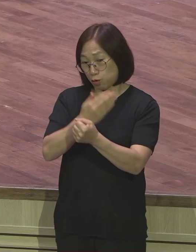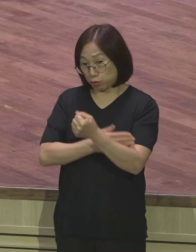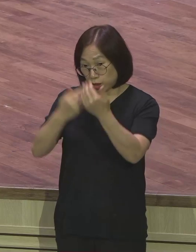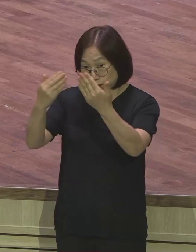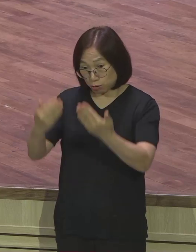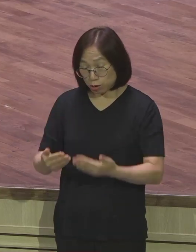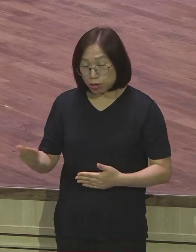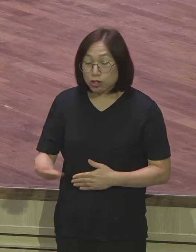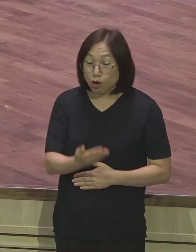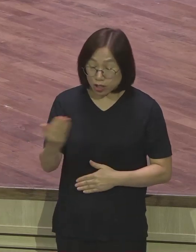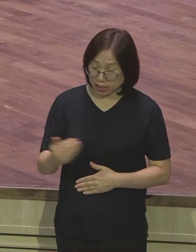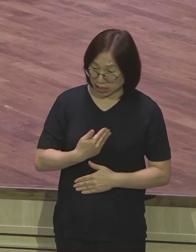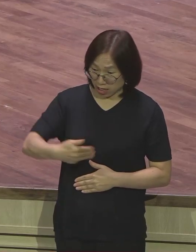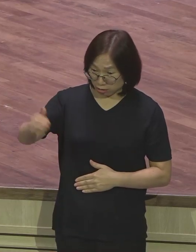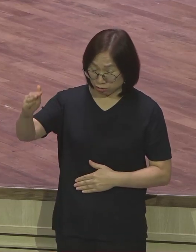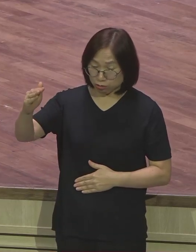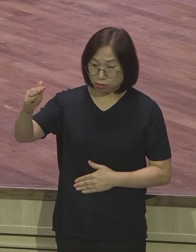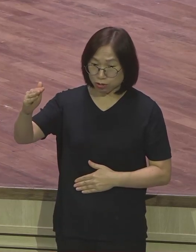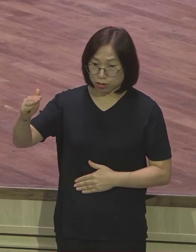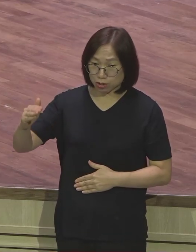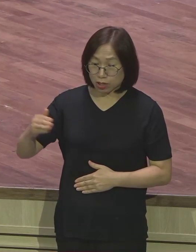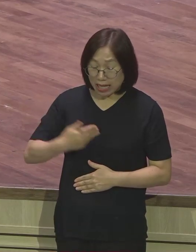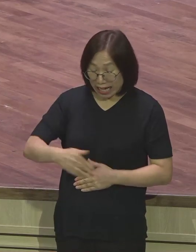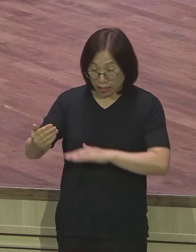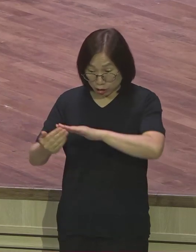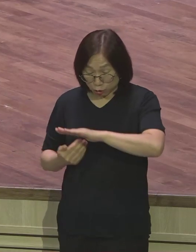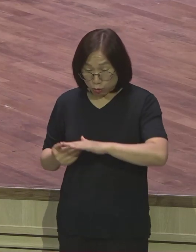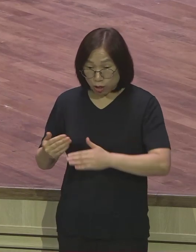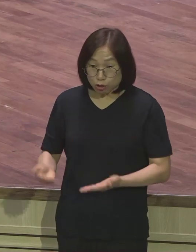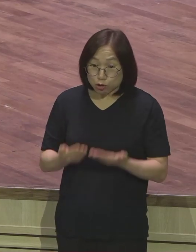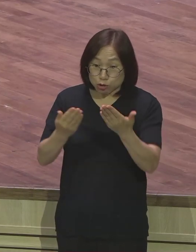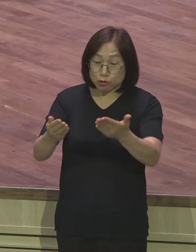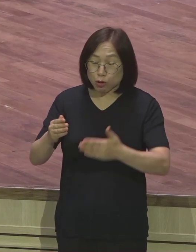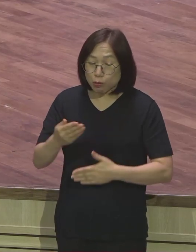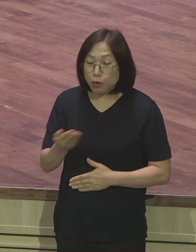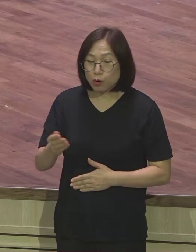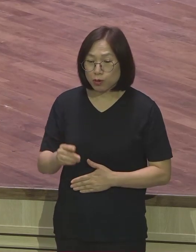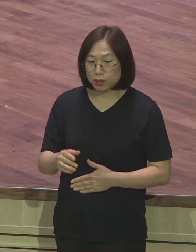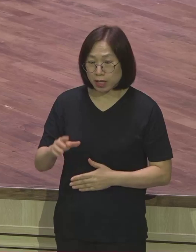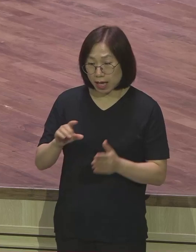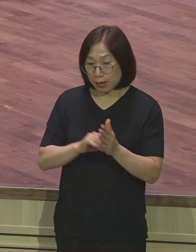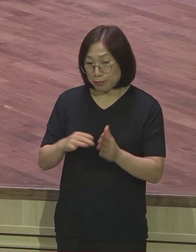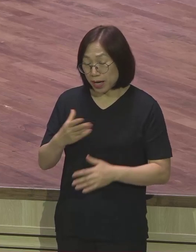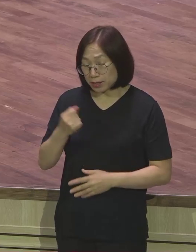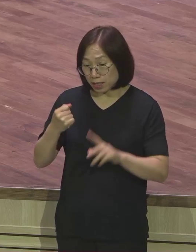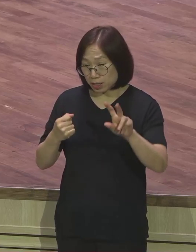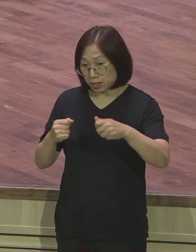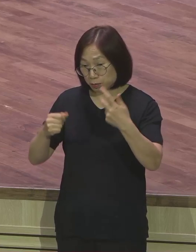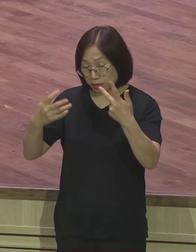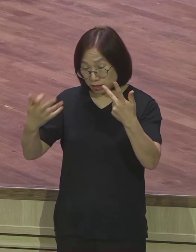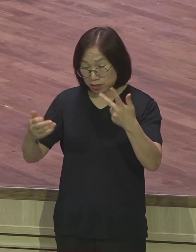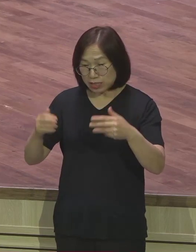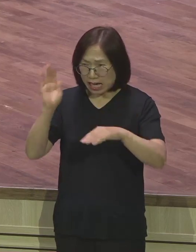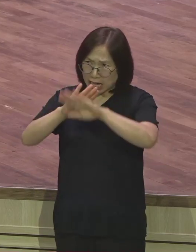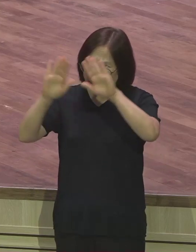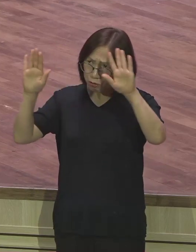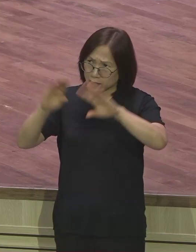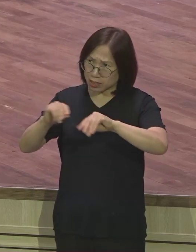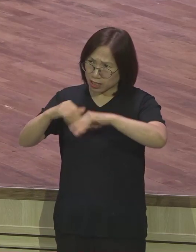너희는 가서 가기 전에 뭘 주셨습니까 마태복음 28장 19절에 보니까 하늘과 땅의 모든 권세를 이미 너희에게